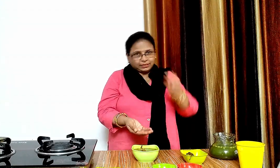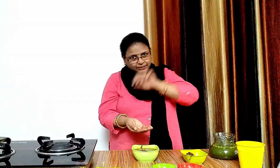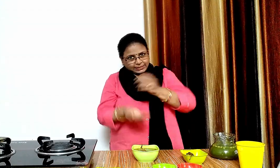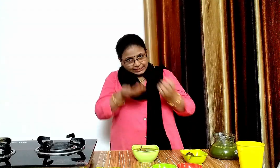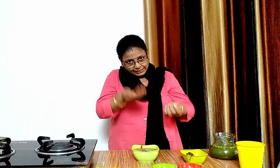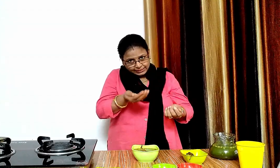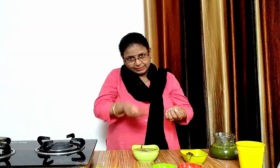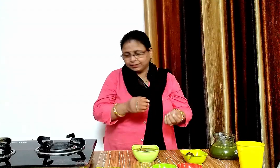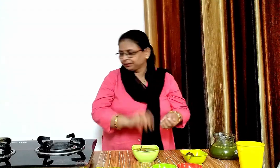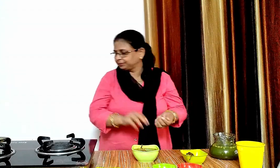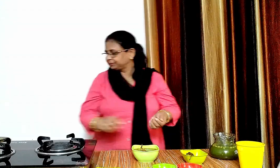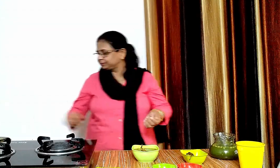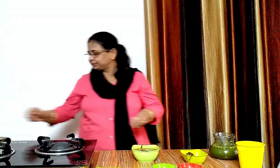अब इसको हम छान लेंगे